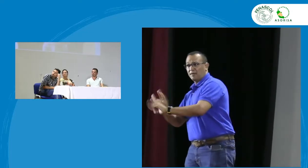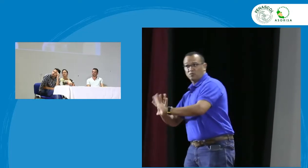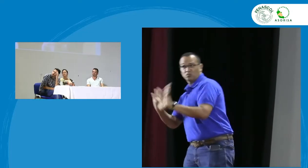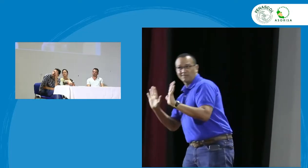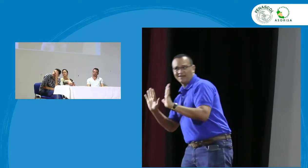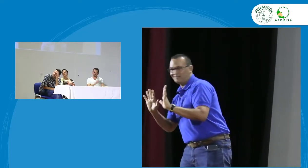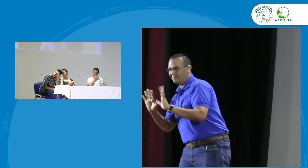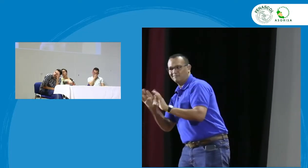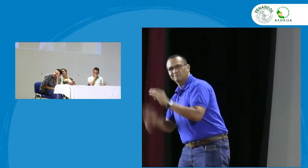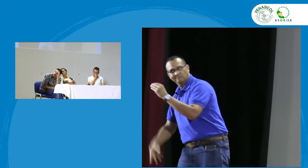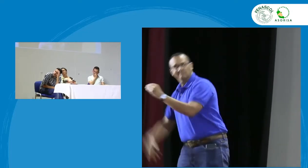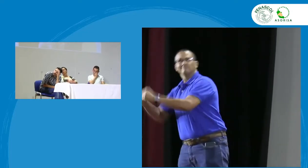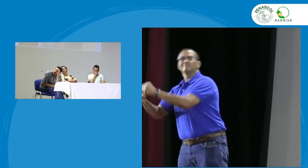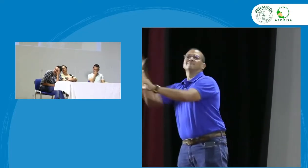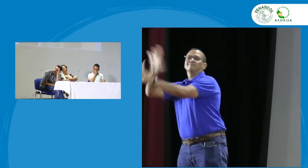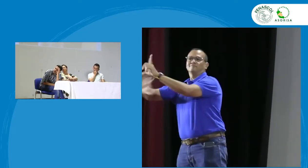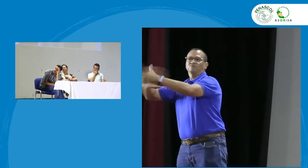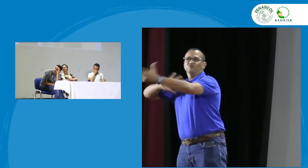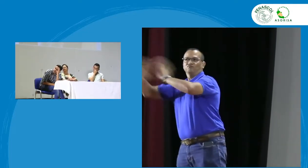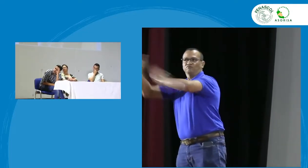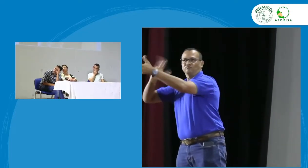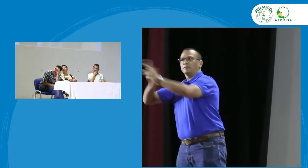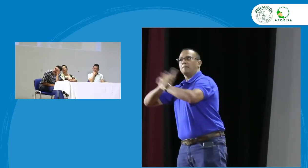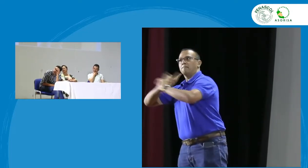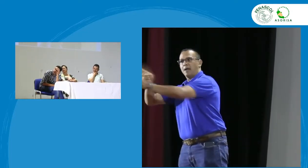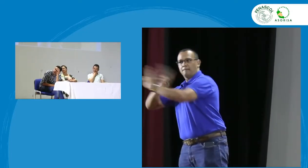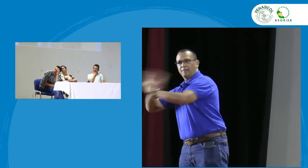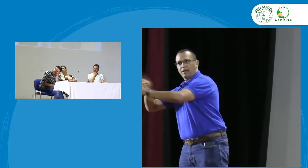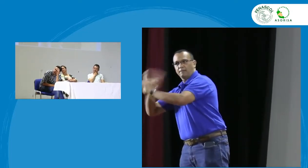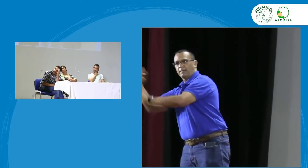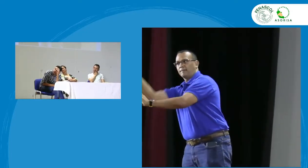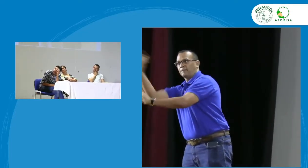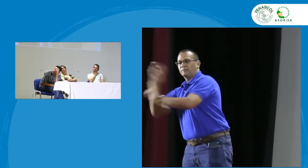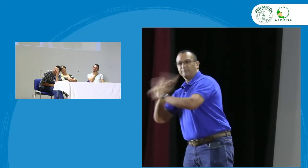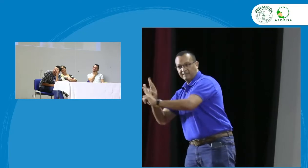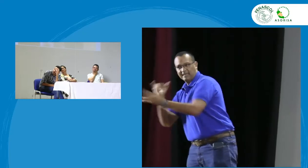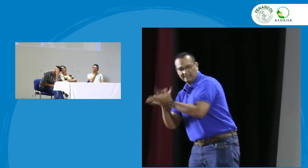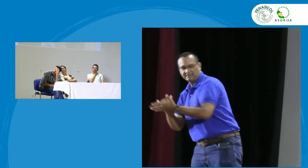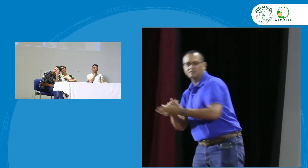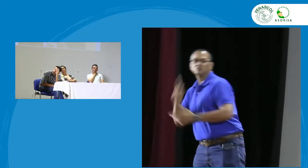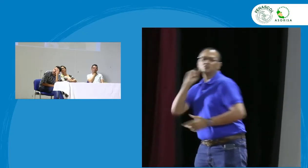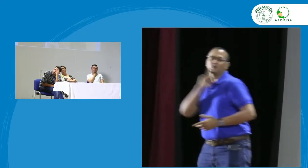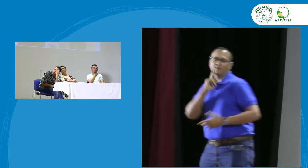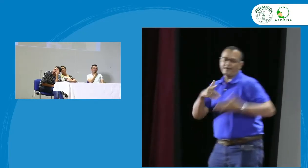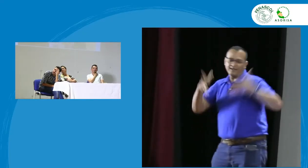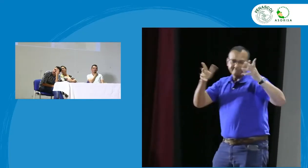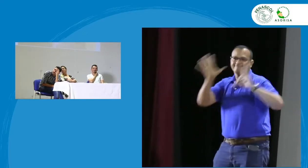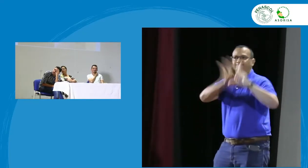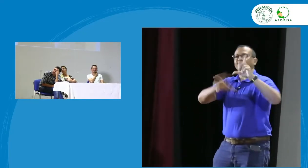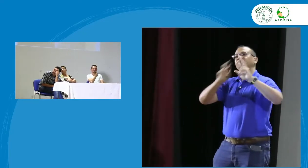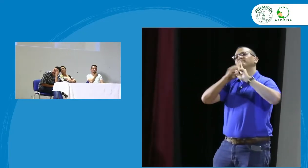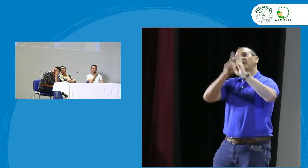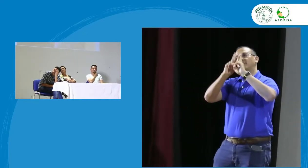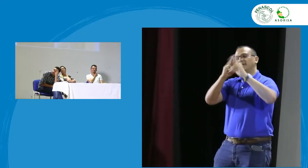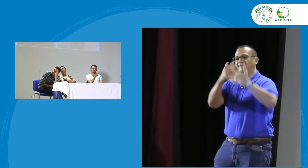escrita sean correctas yo creo que es importante también que se den pues por medio de la lengua de señas que la respuesta